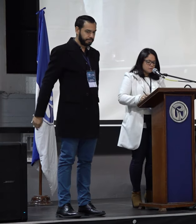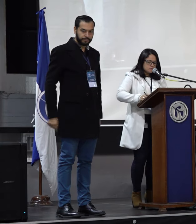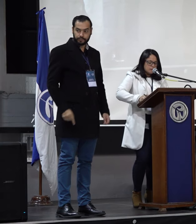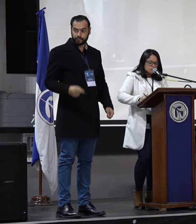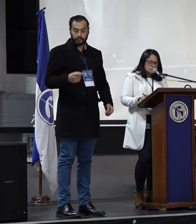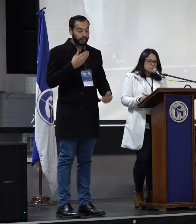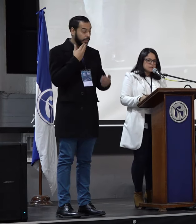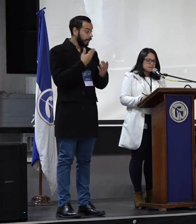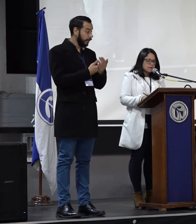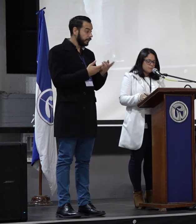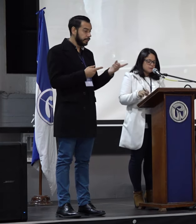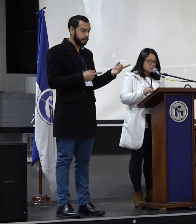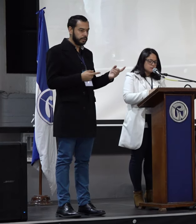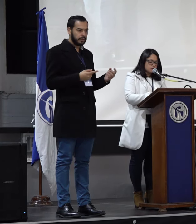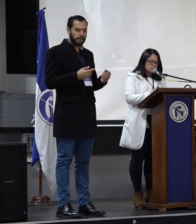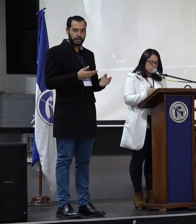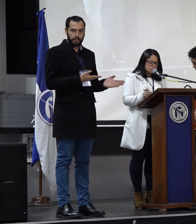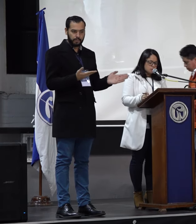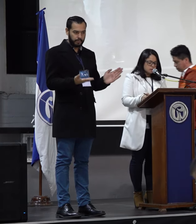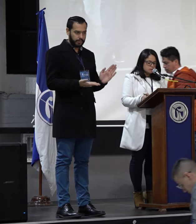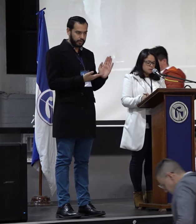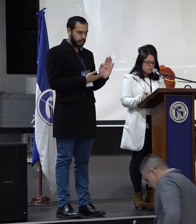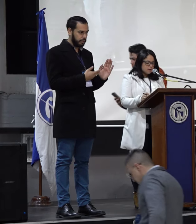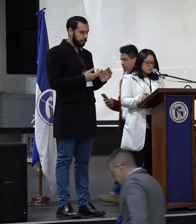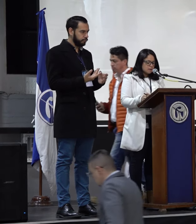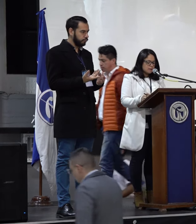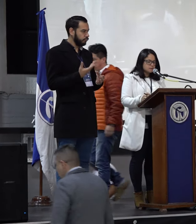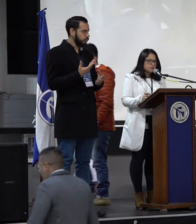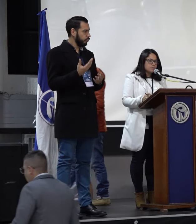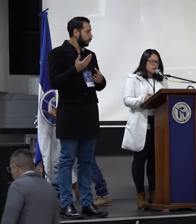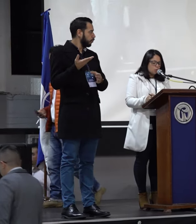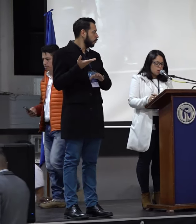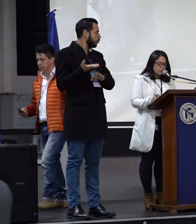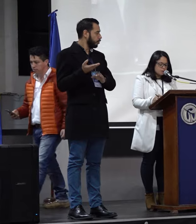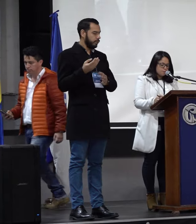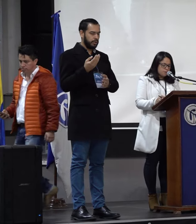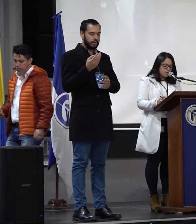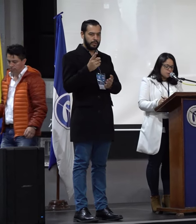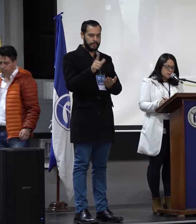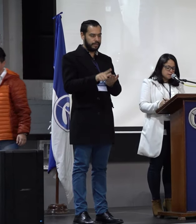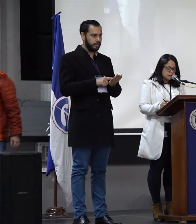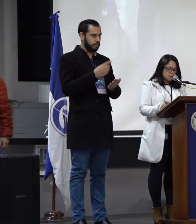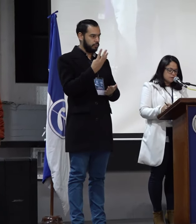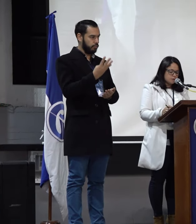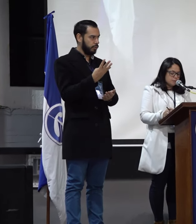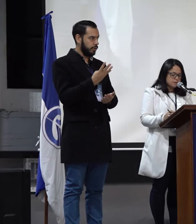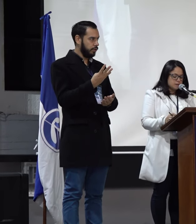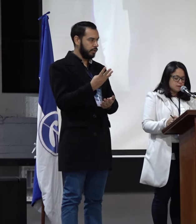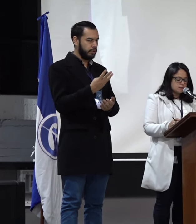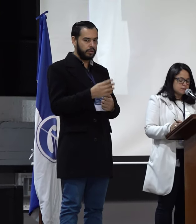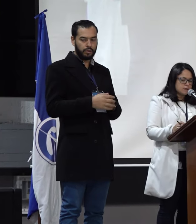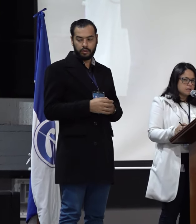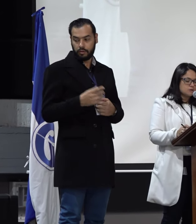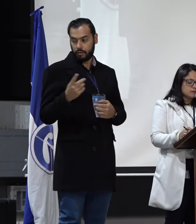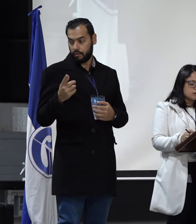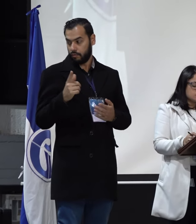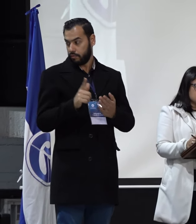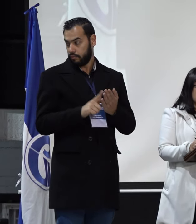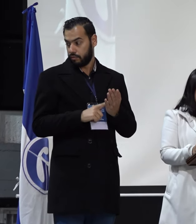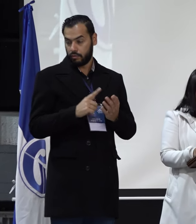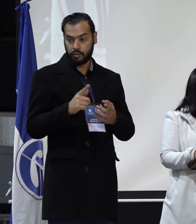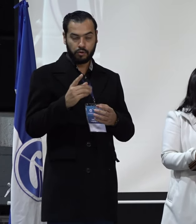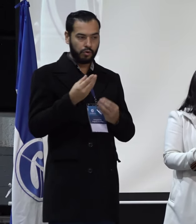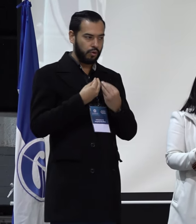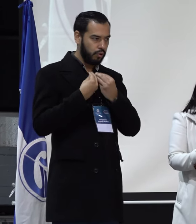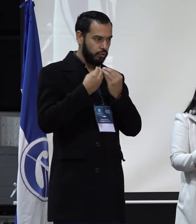Agradecemos, entonces, a la presentación y postulación de la lista número 4, Fórmulas de Candidato de Representantes Agresados ante el